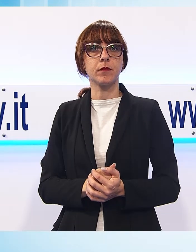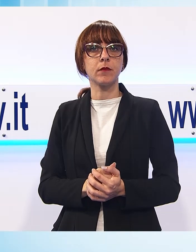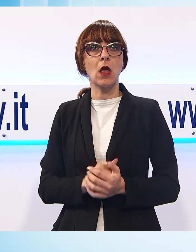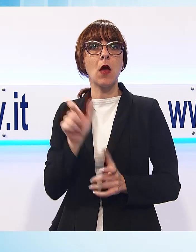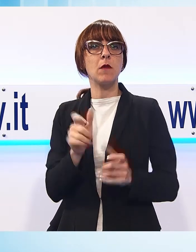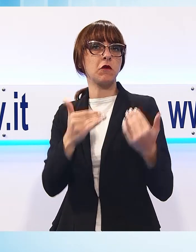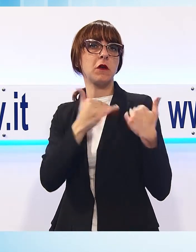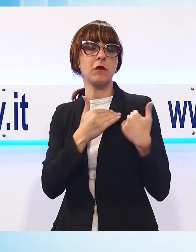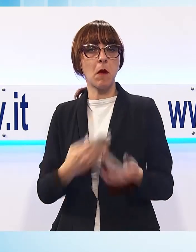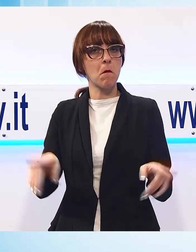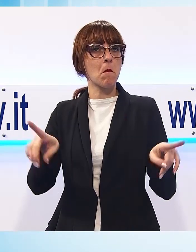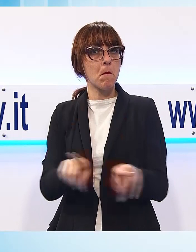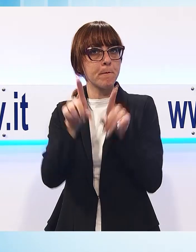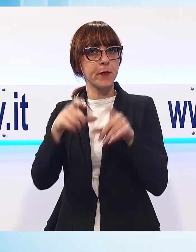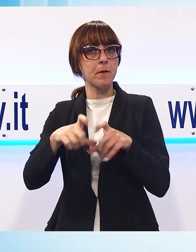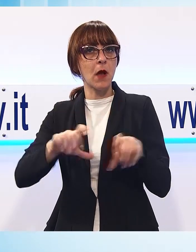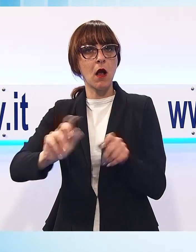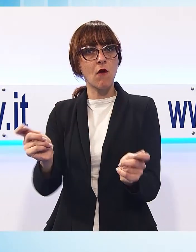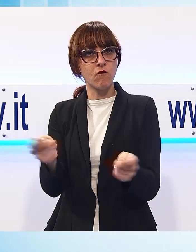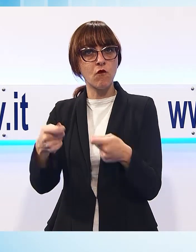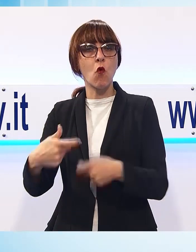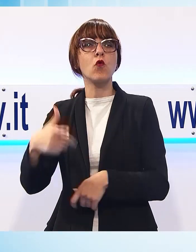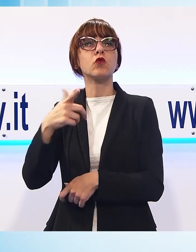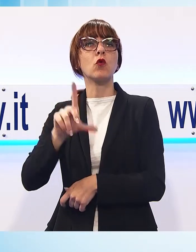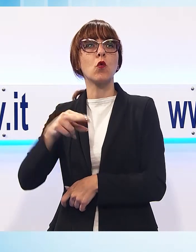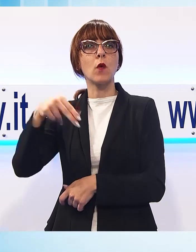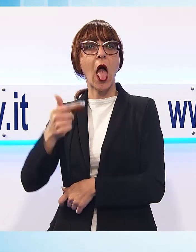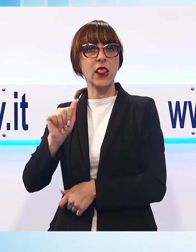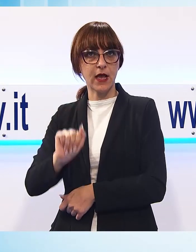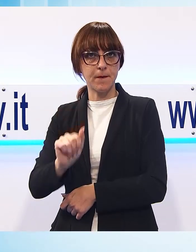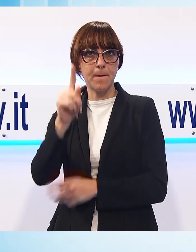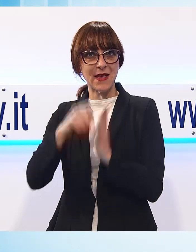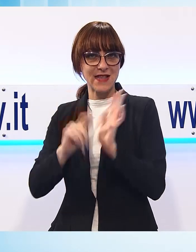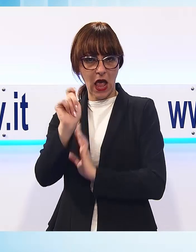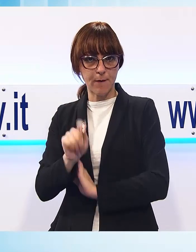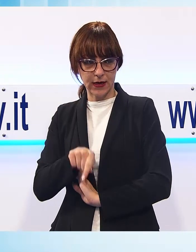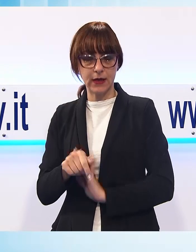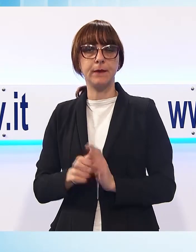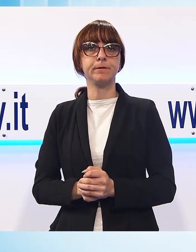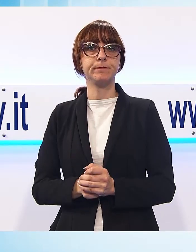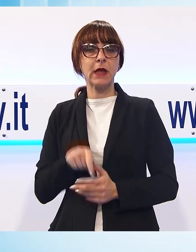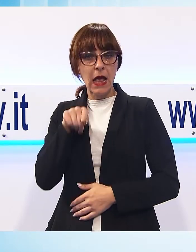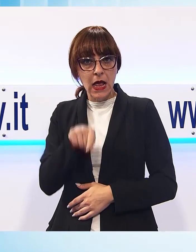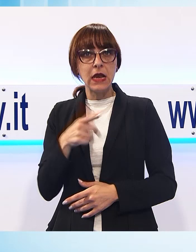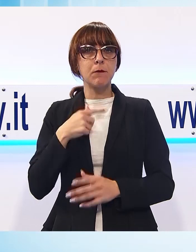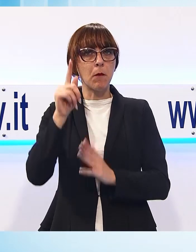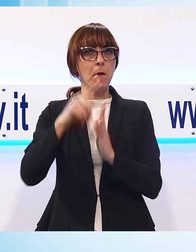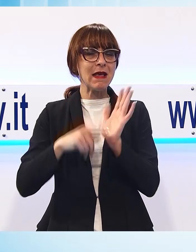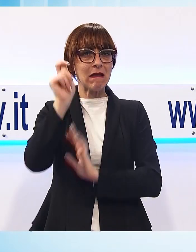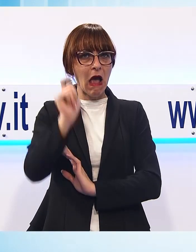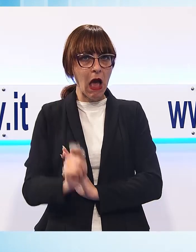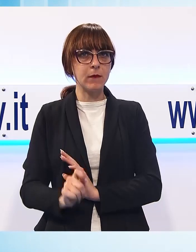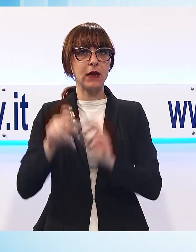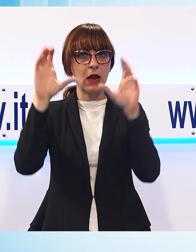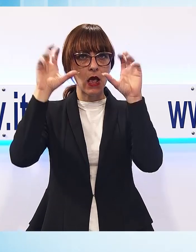alla filiale di Lunata della Cassa di Risparmio di Volterra in aprile. Da quella prima rapina, i carabinieri del comando provinciale di Lucca